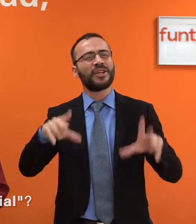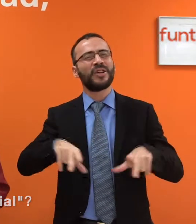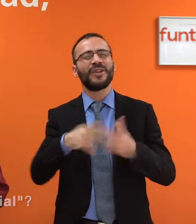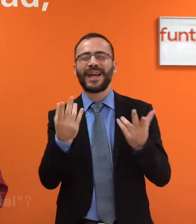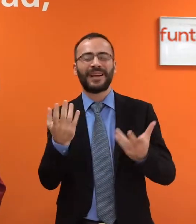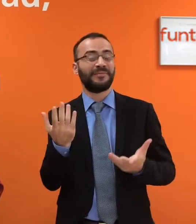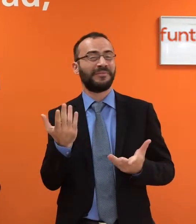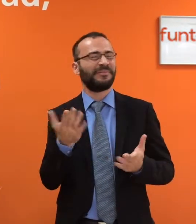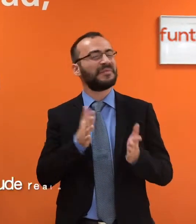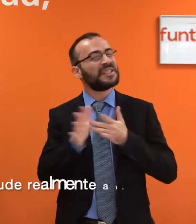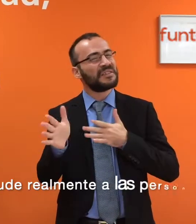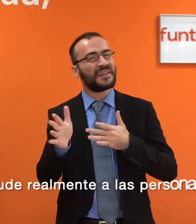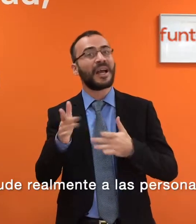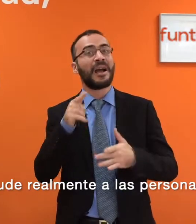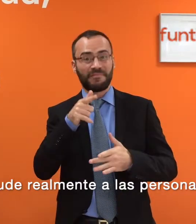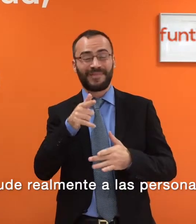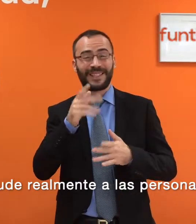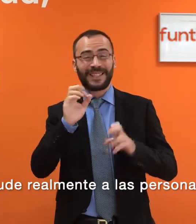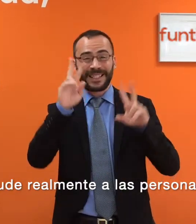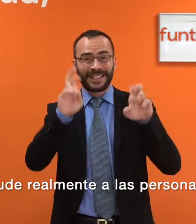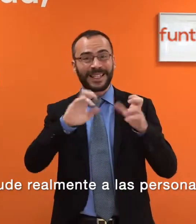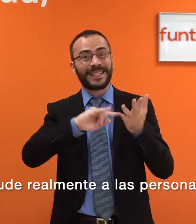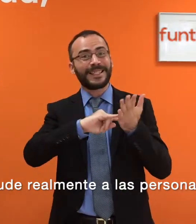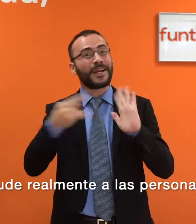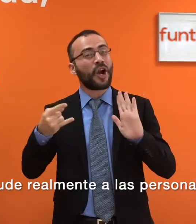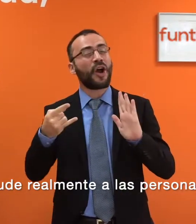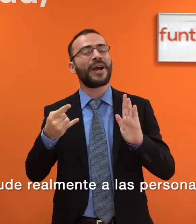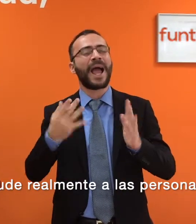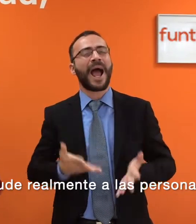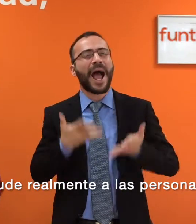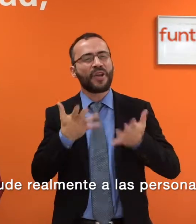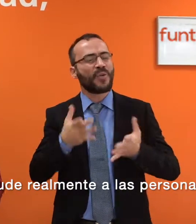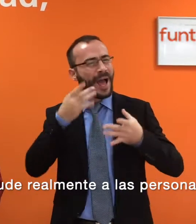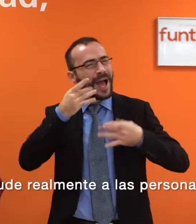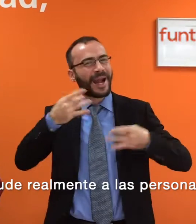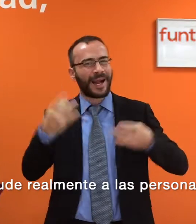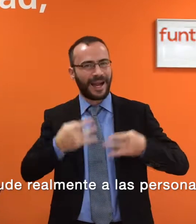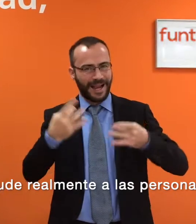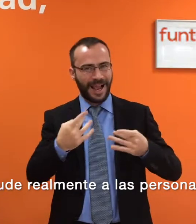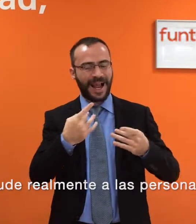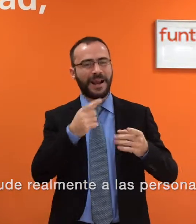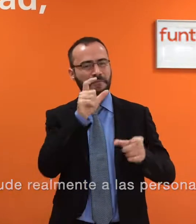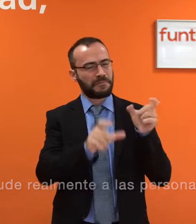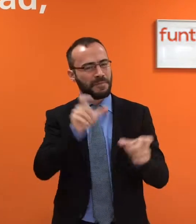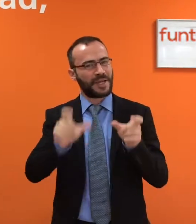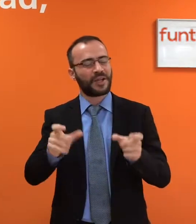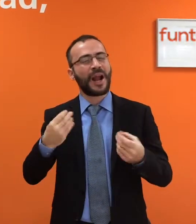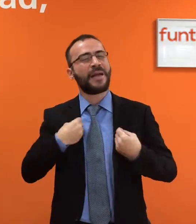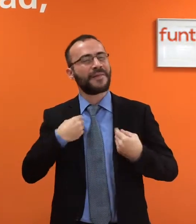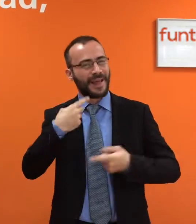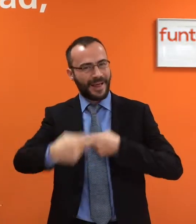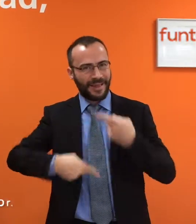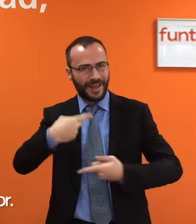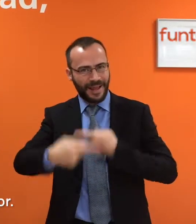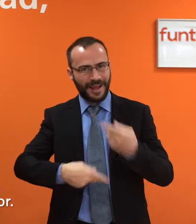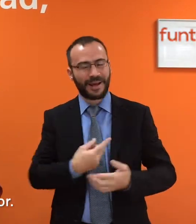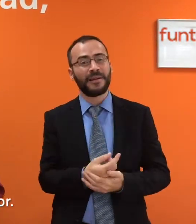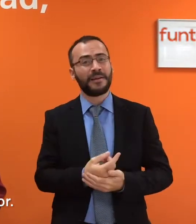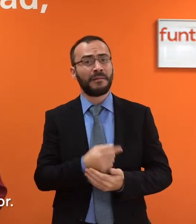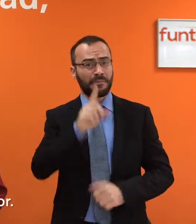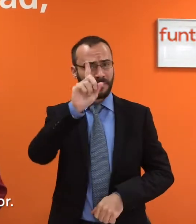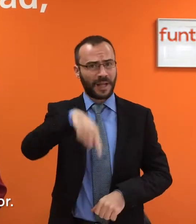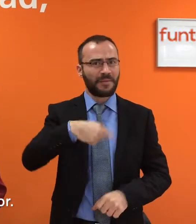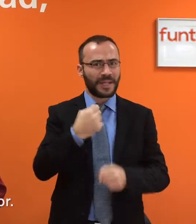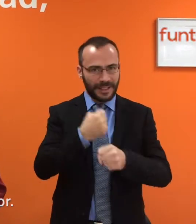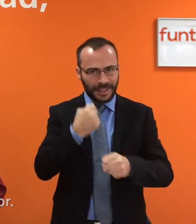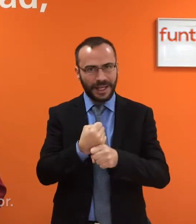Toda la tecnología que ayude realmente a las personas en su vida diaria y en